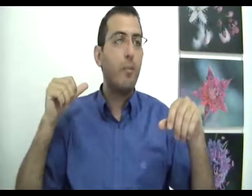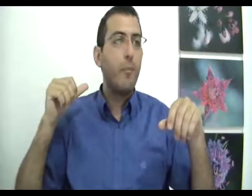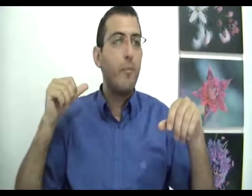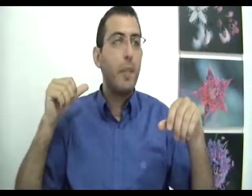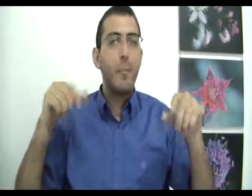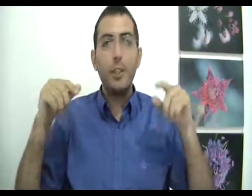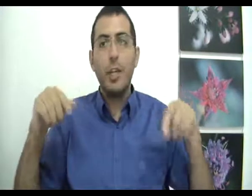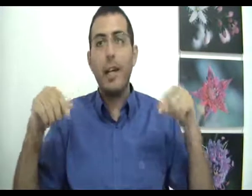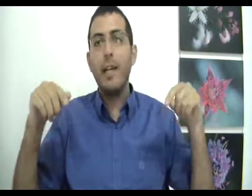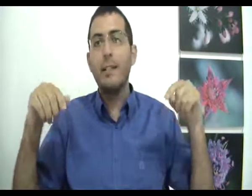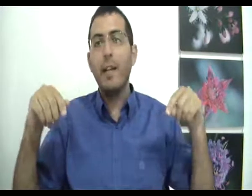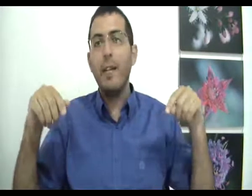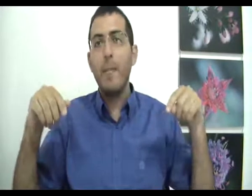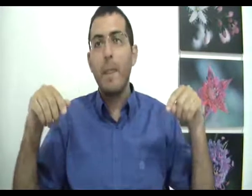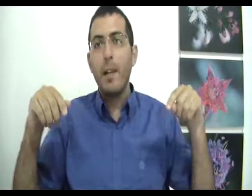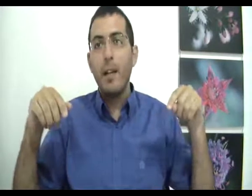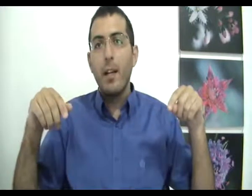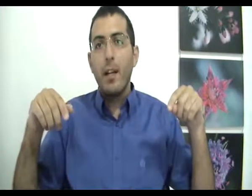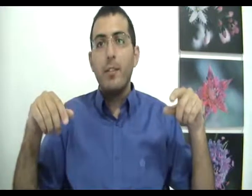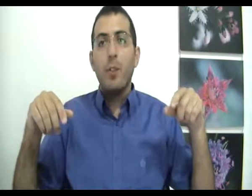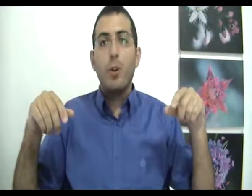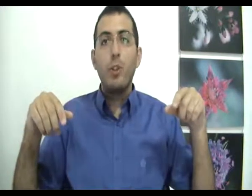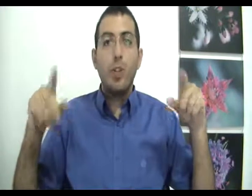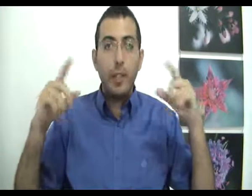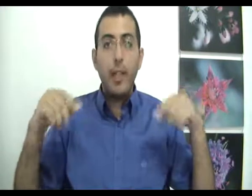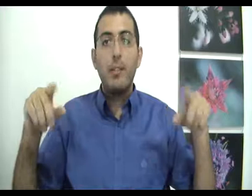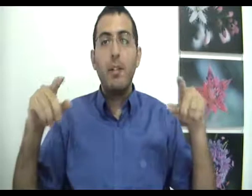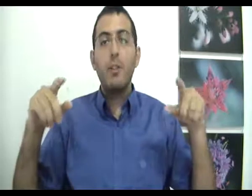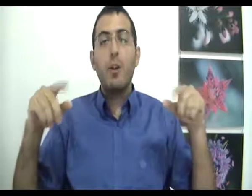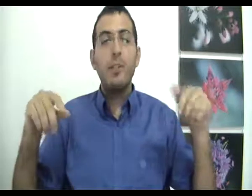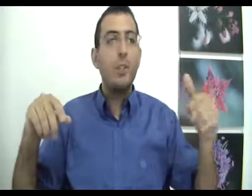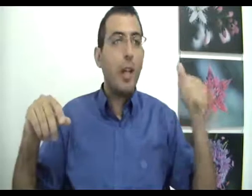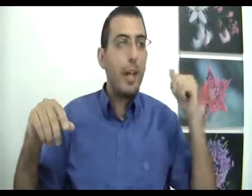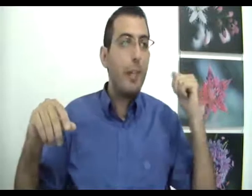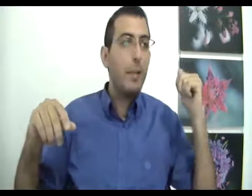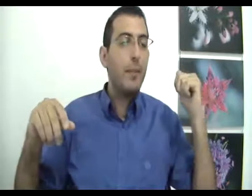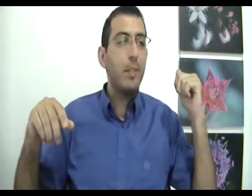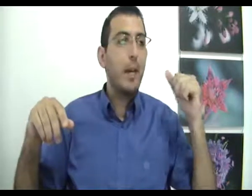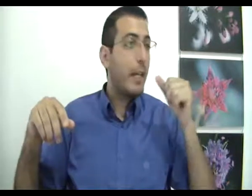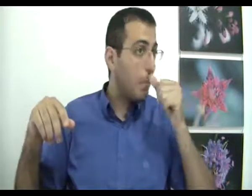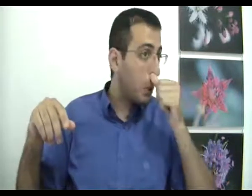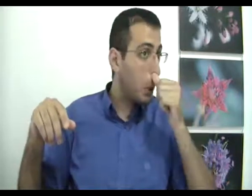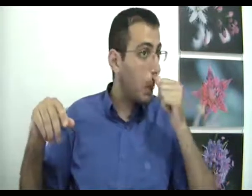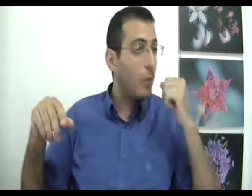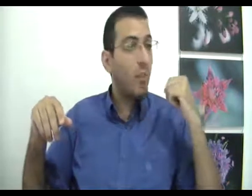מאשר הרגע הזה, או נכדד יותר מזה, כל זמן שרגע אחד בחיים שלך היה פחות טוב